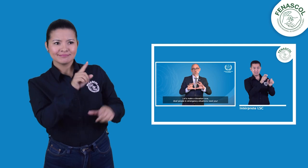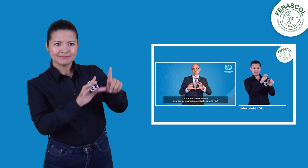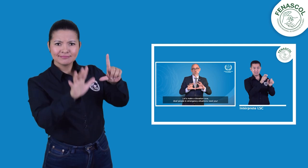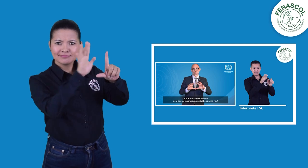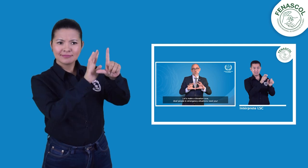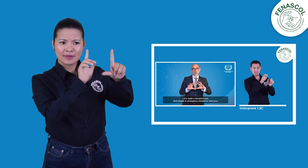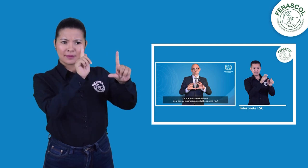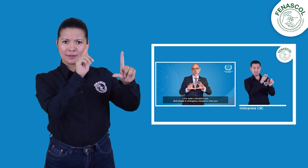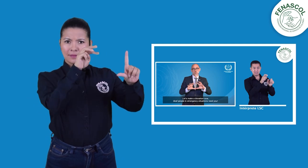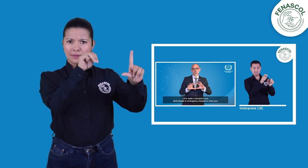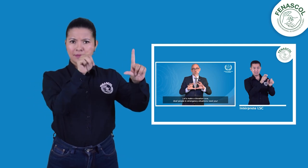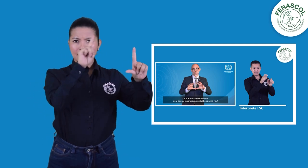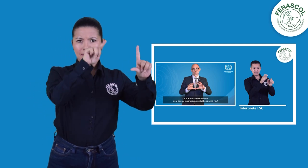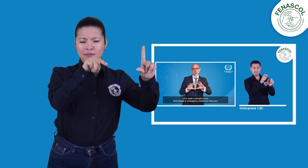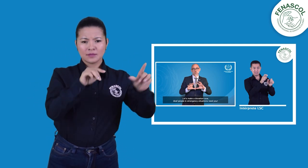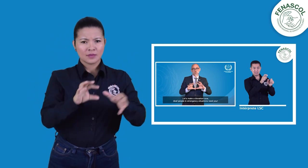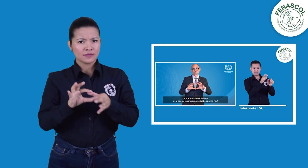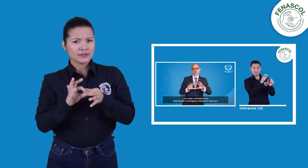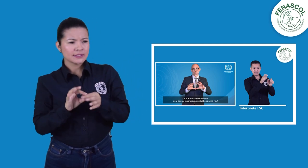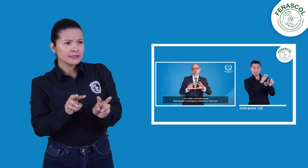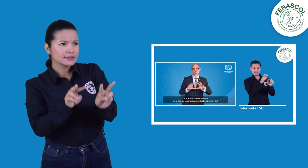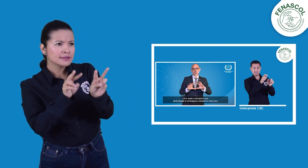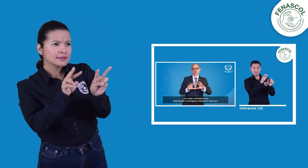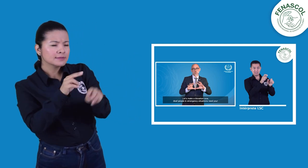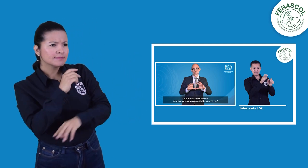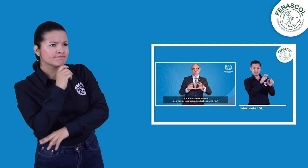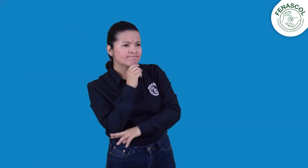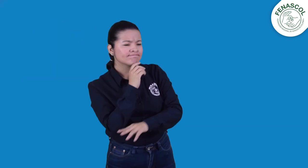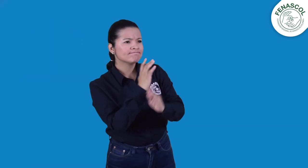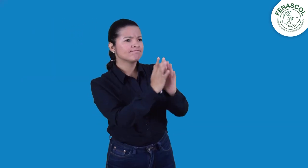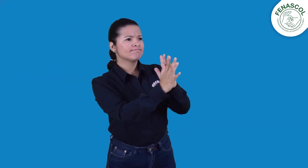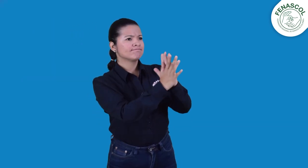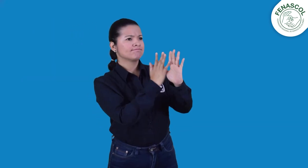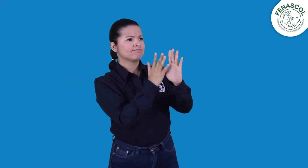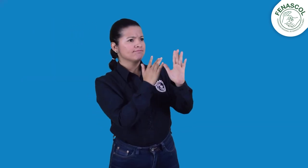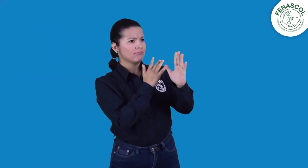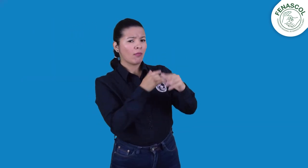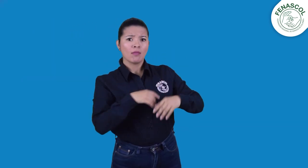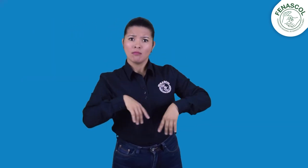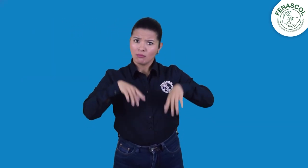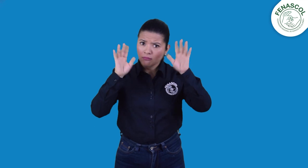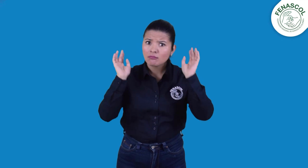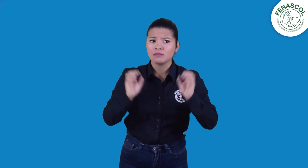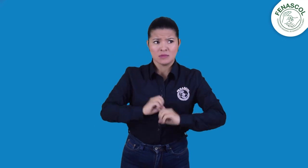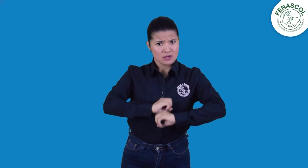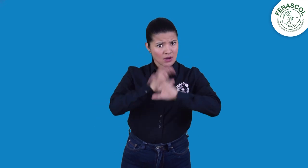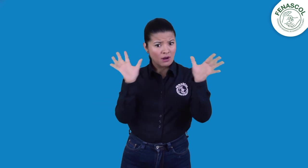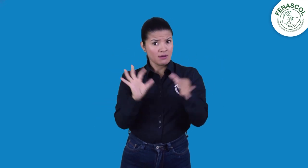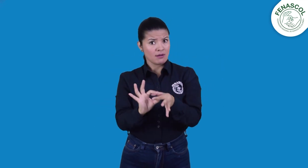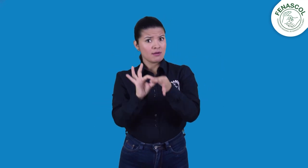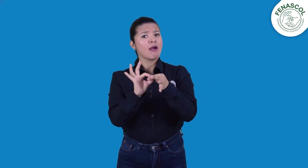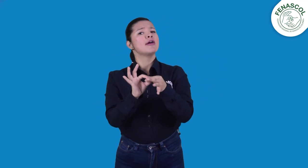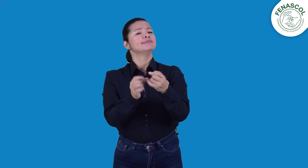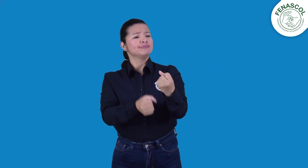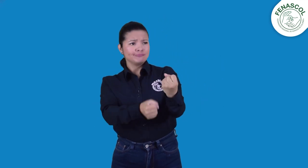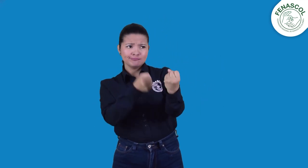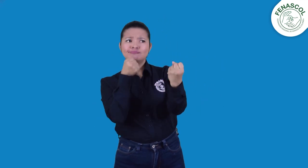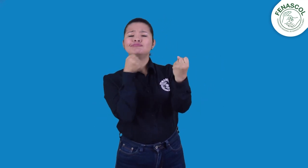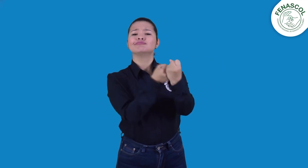En relación al video anterior de la FMS, FENASCOL se une a esta iniciativa proporcionando un número NECI